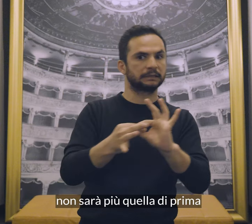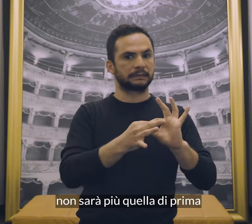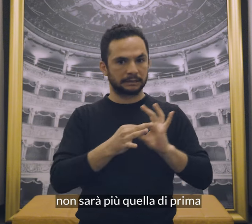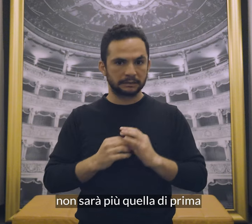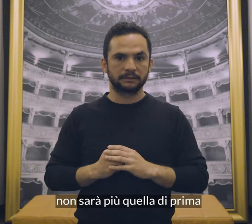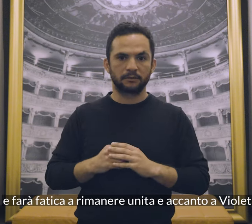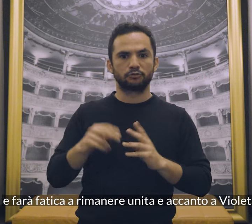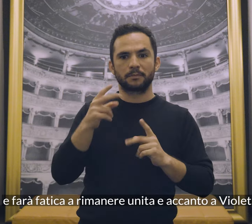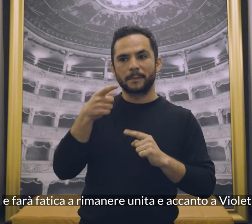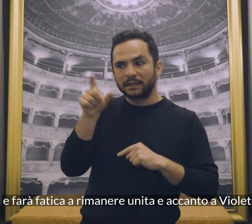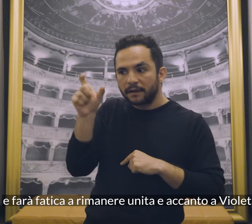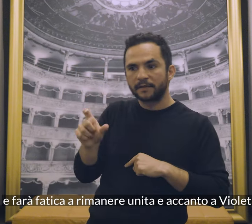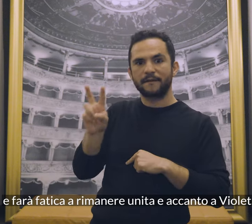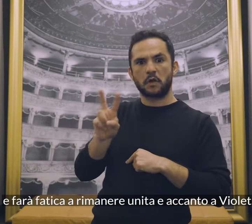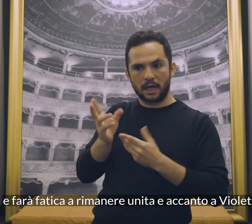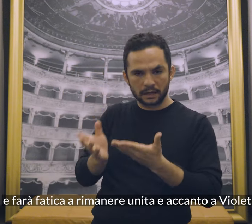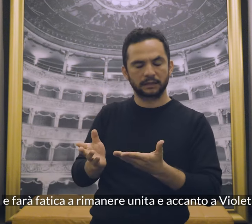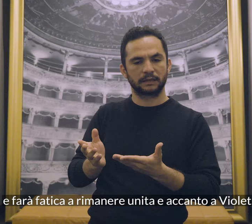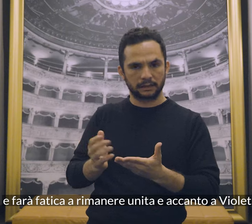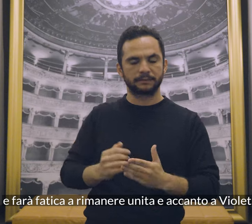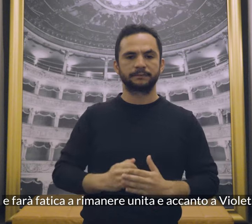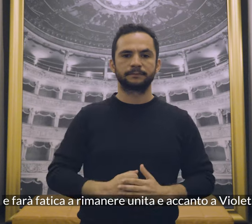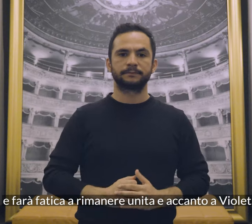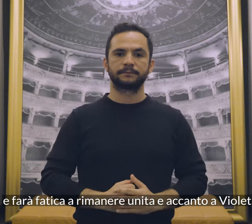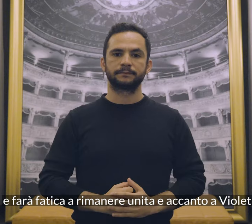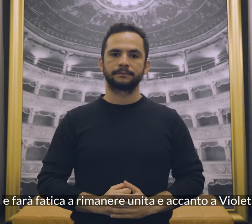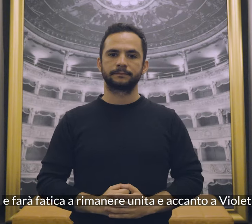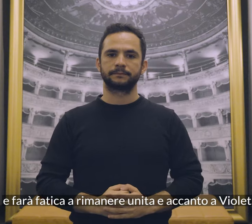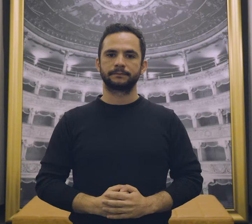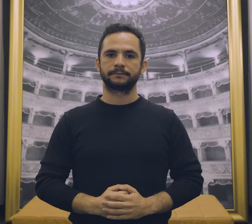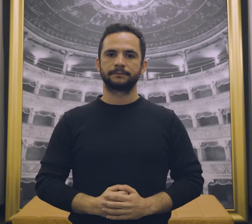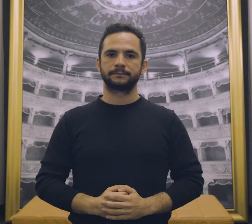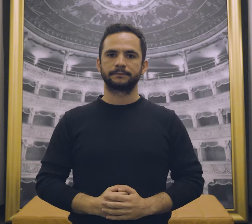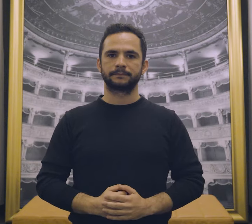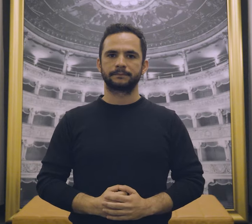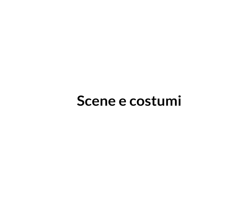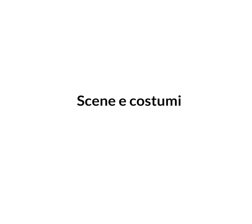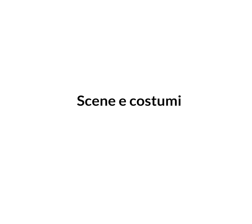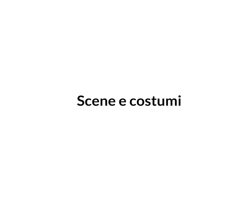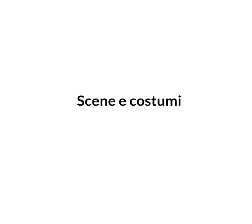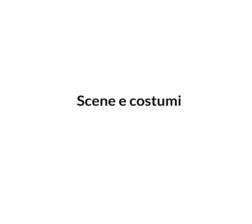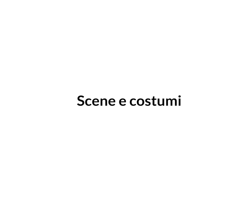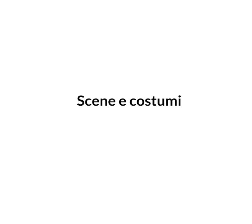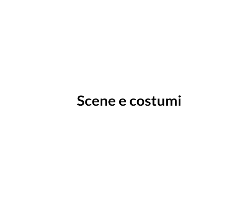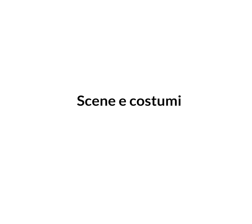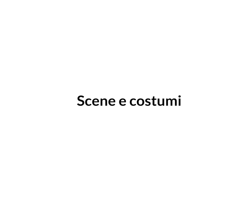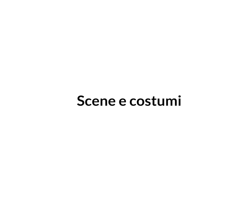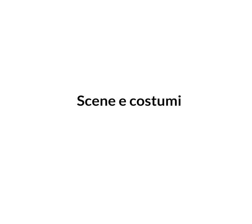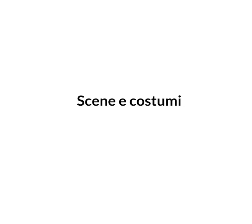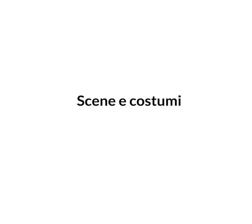prima e farà fatica a rimanere unita accanto a Violet. Scene e costumi